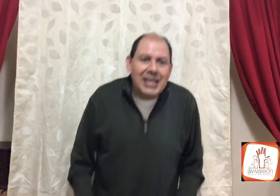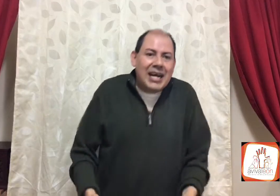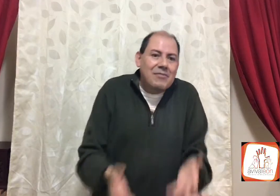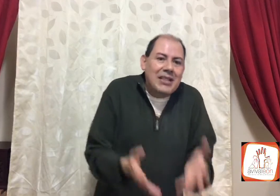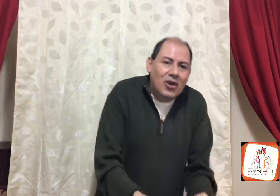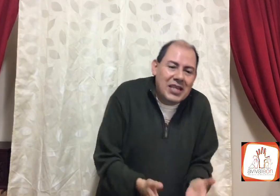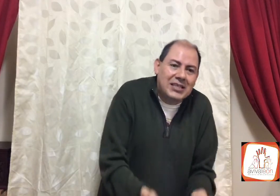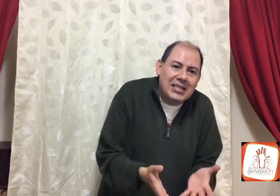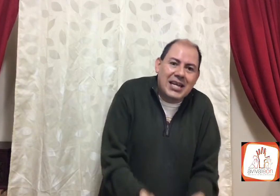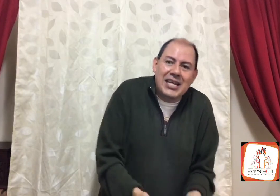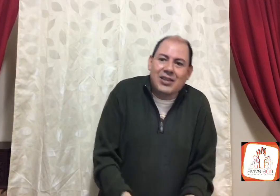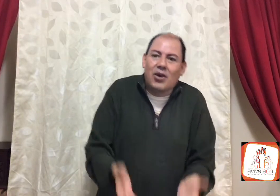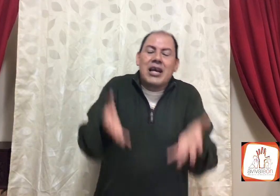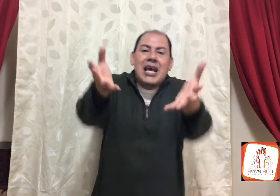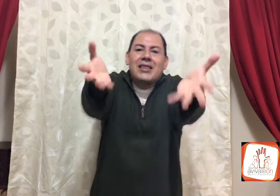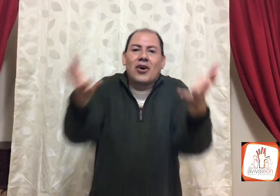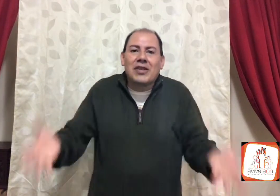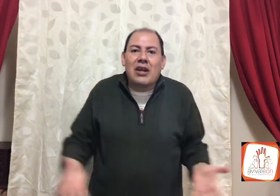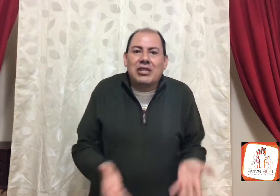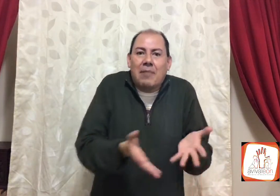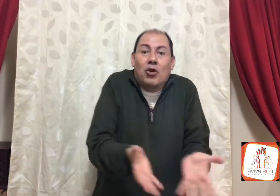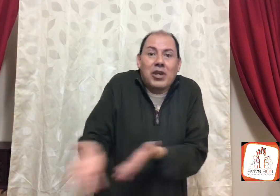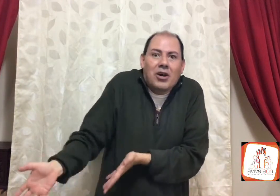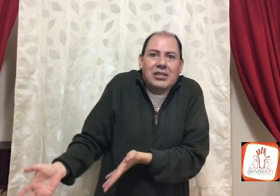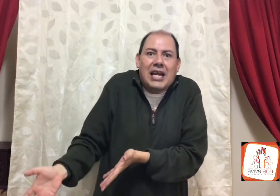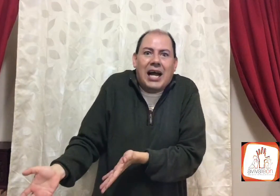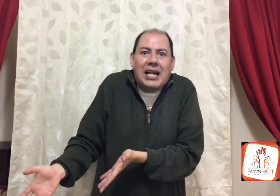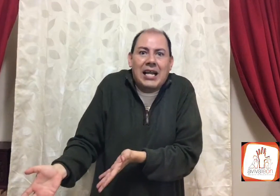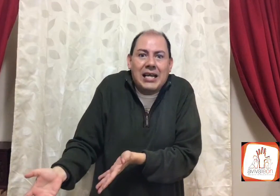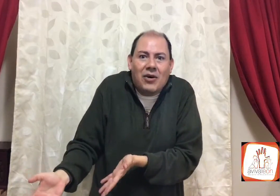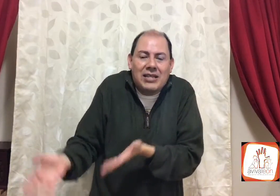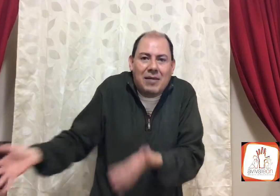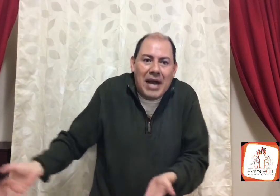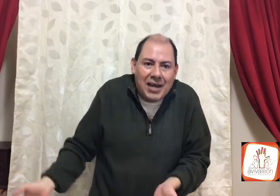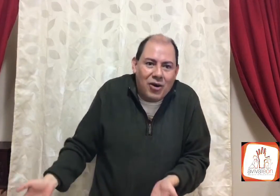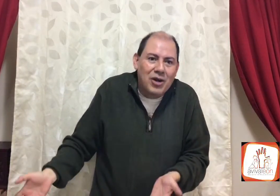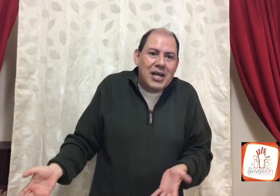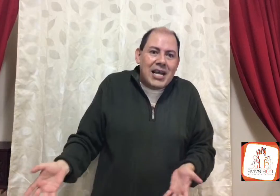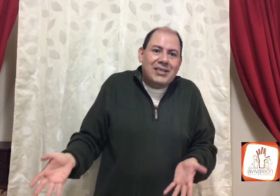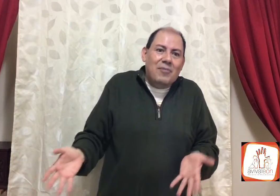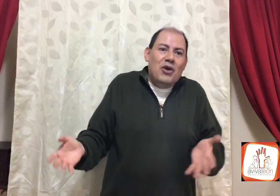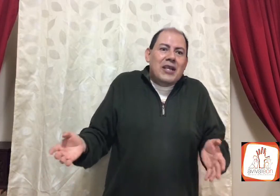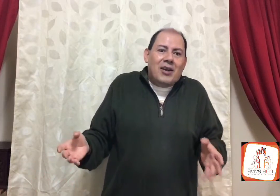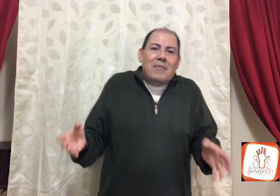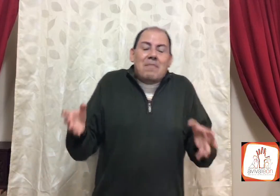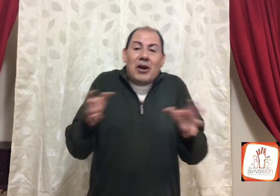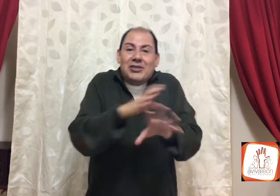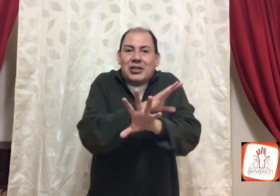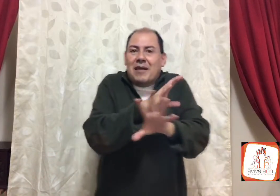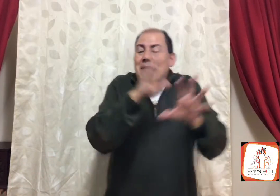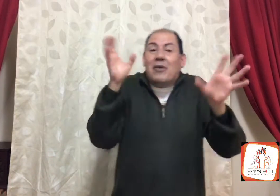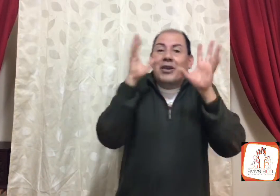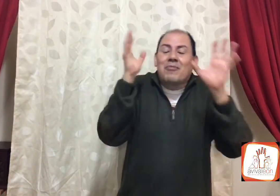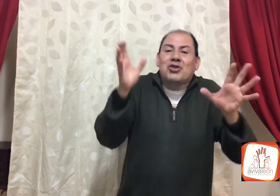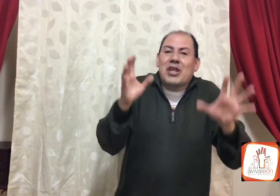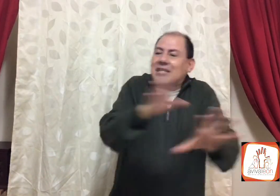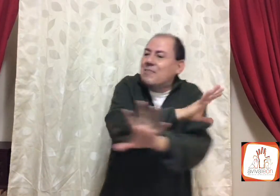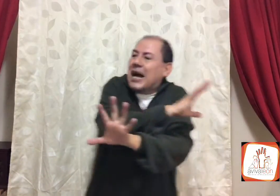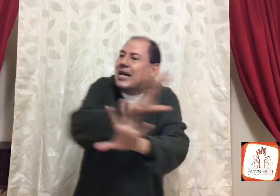díganme, dónde está escrito, en dónde lo llamó Dios, al hijo, al chamaco, es como, por eso estaba, me acuerdo mucho de esa imagen,